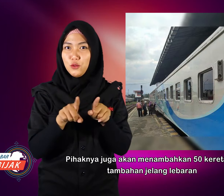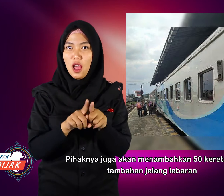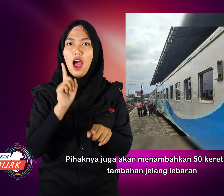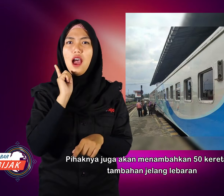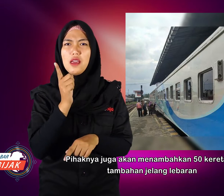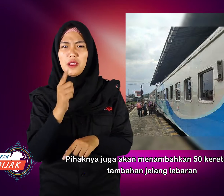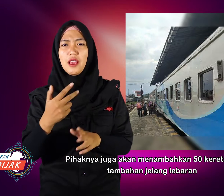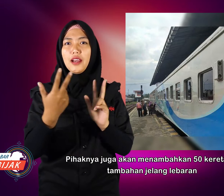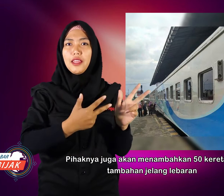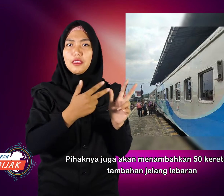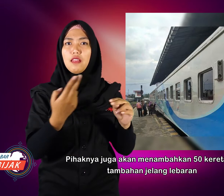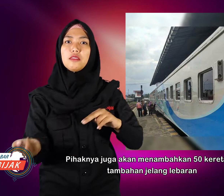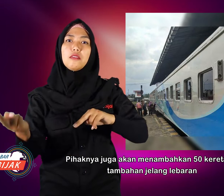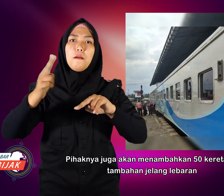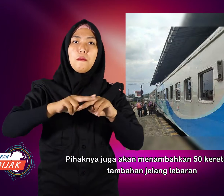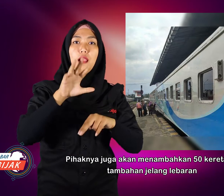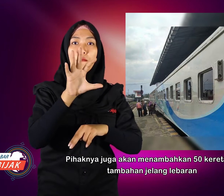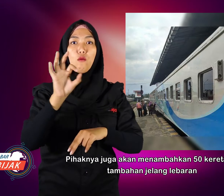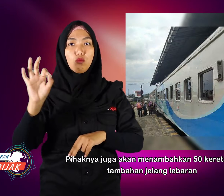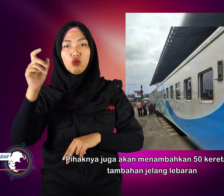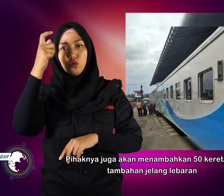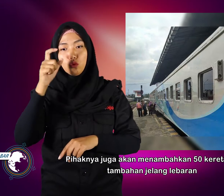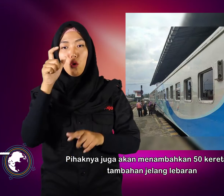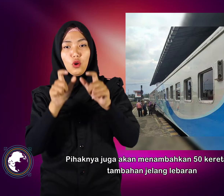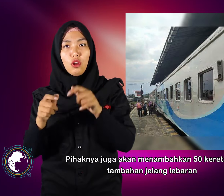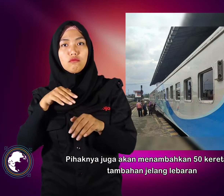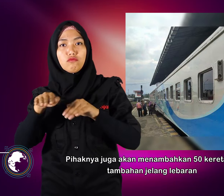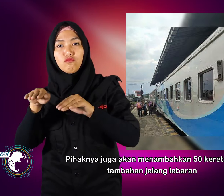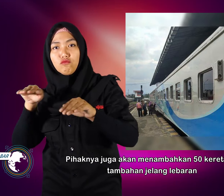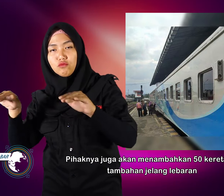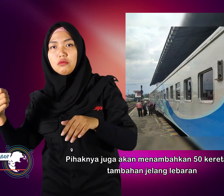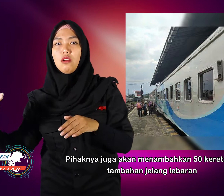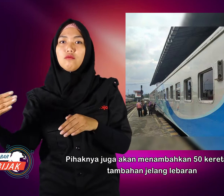Pihaknya juga akan menambahkan 50 kereta api tambahan jelang lebaran.